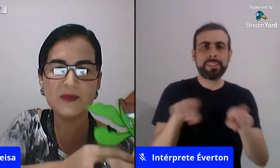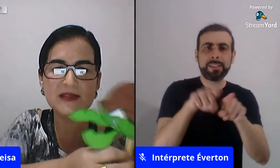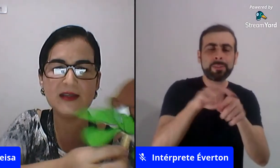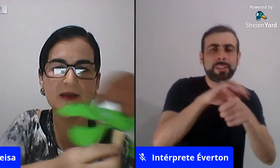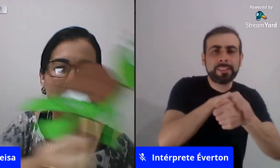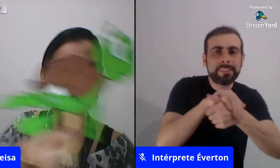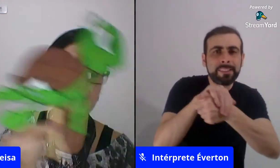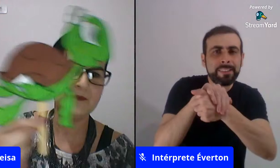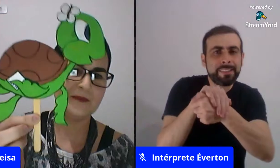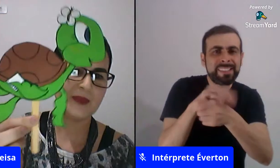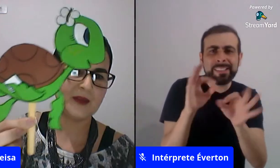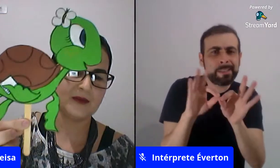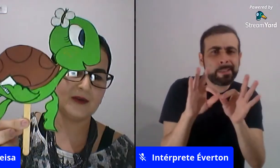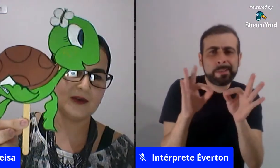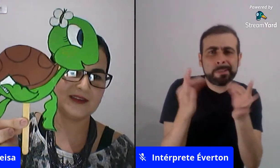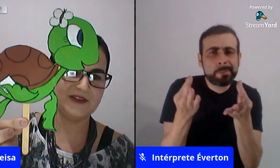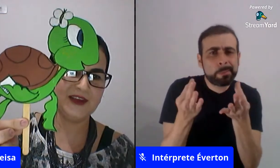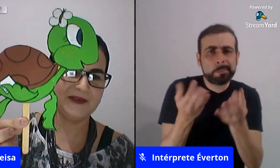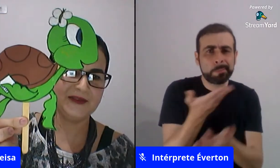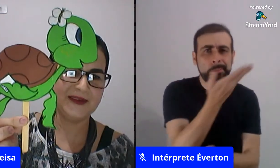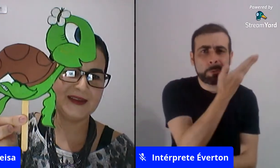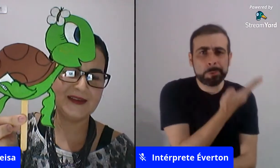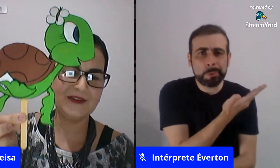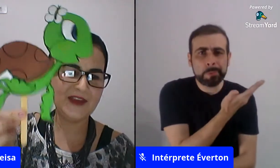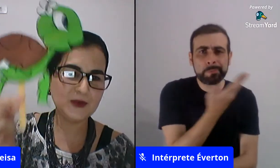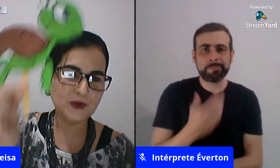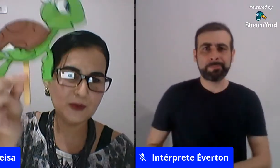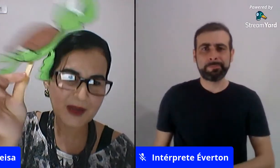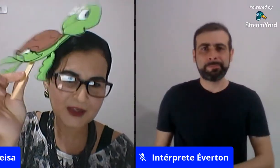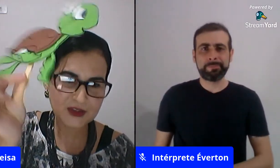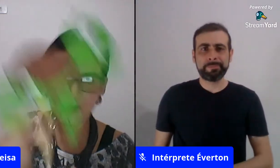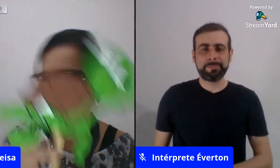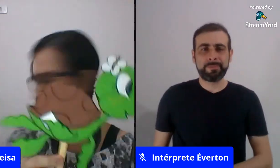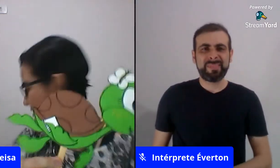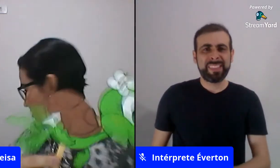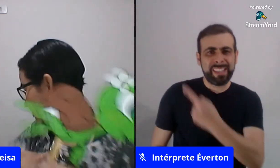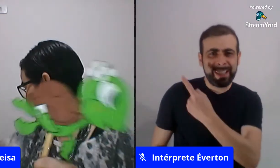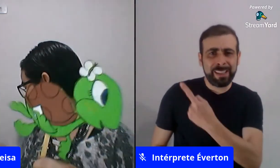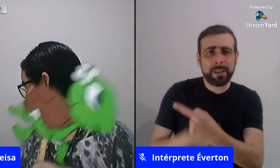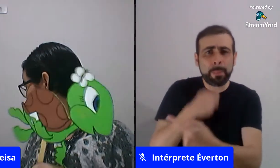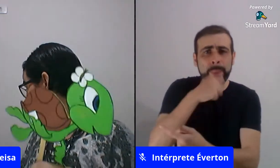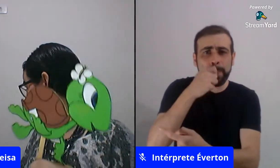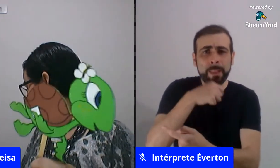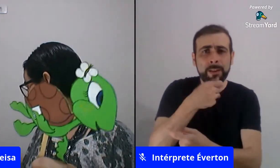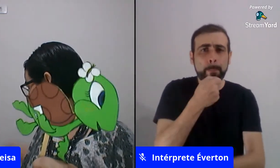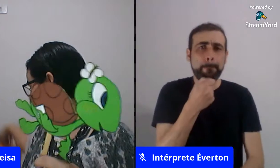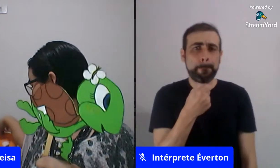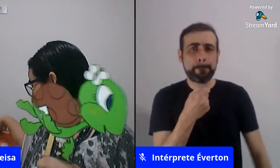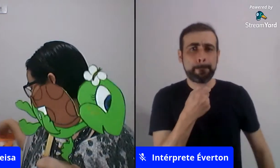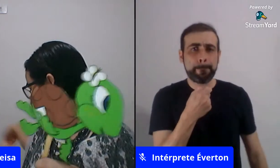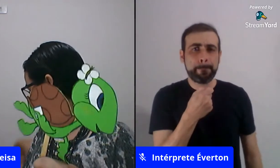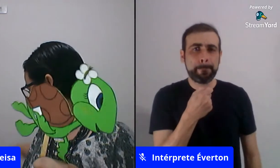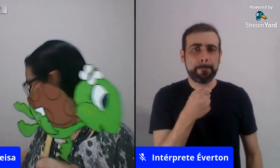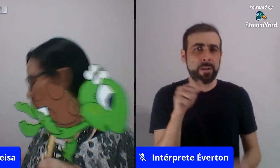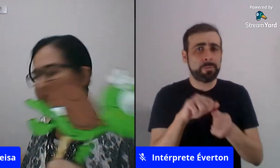como que é simplesinho ó tá vendo feito com palito de sorvete e